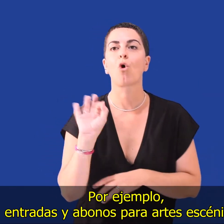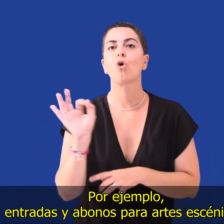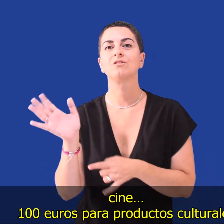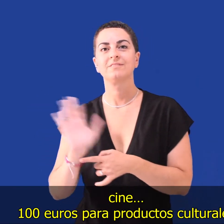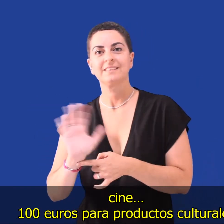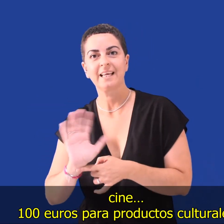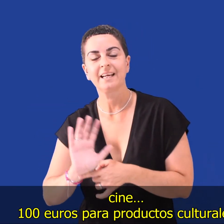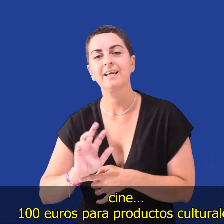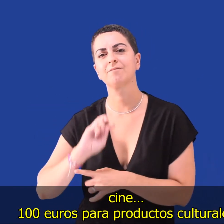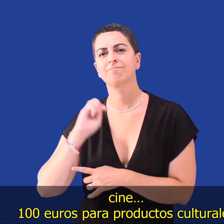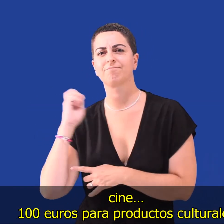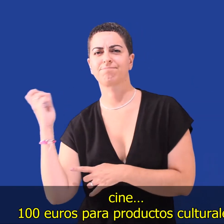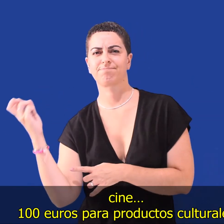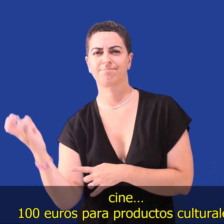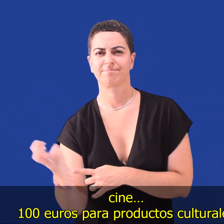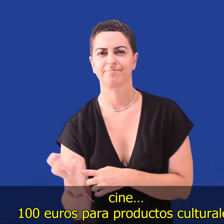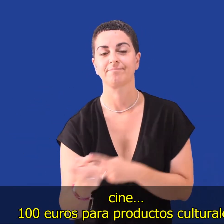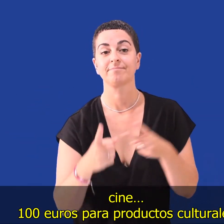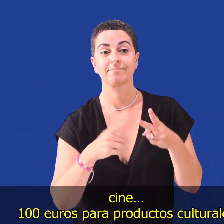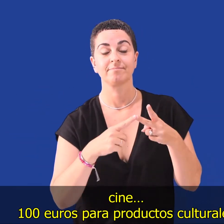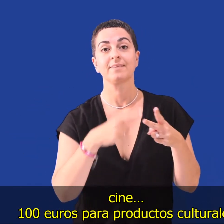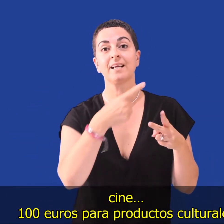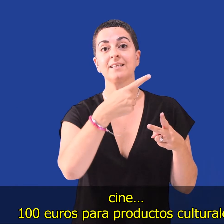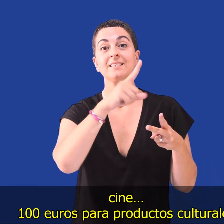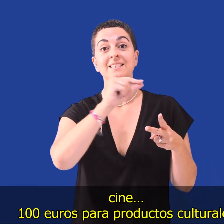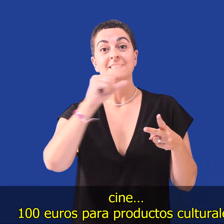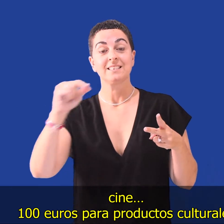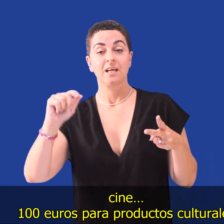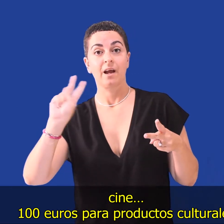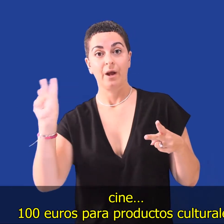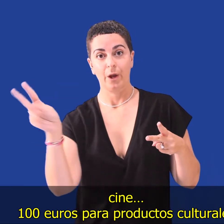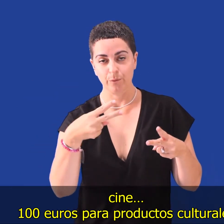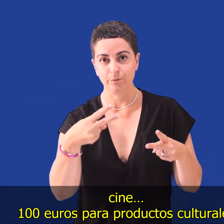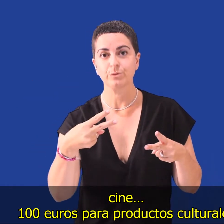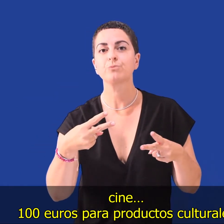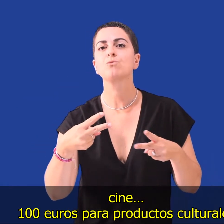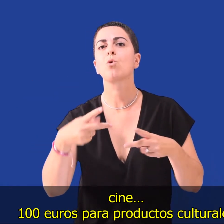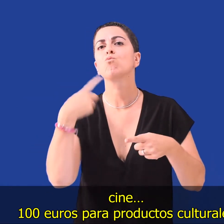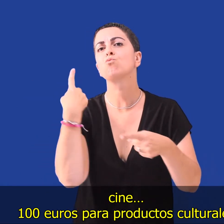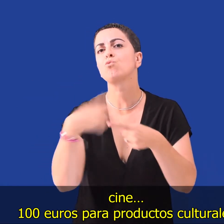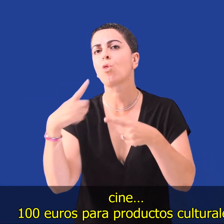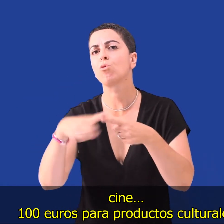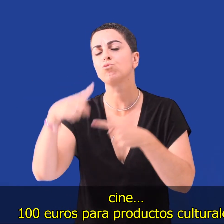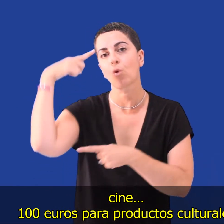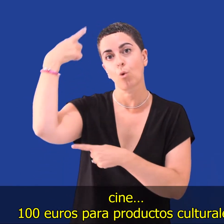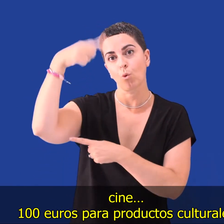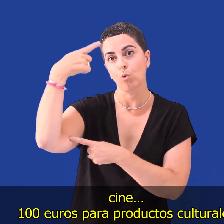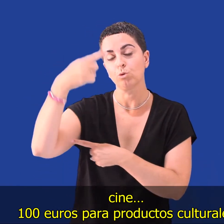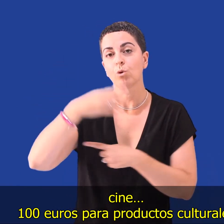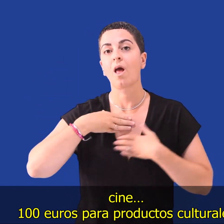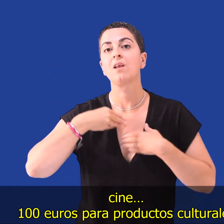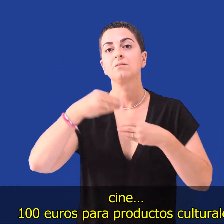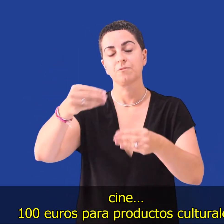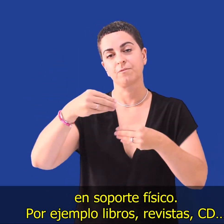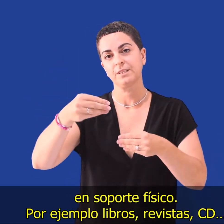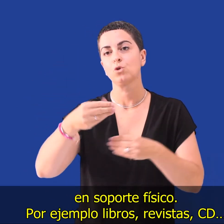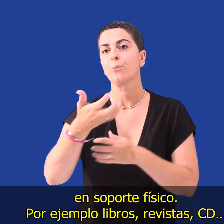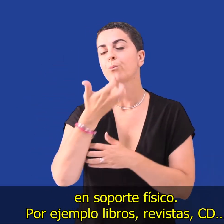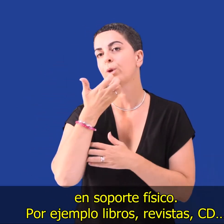escénicas. Cine. 100 euros para productos culturales en soporte